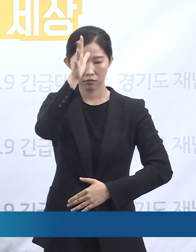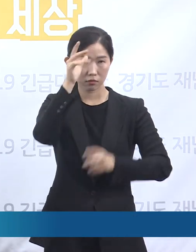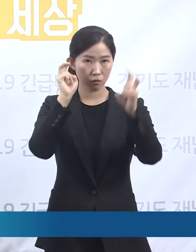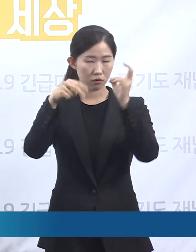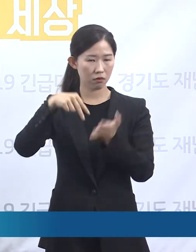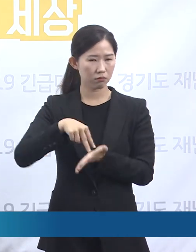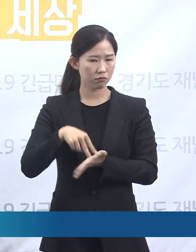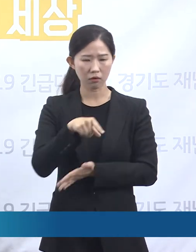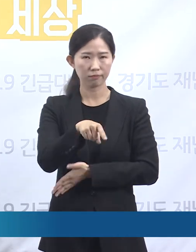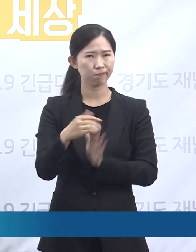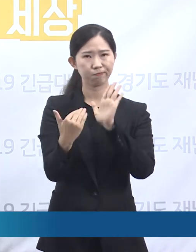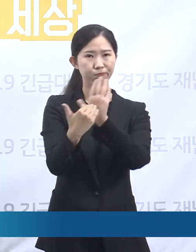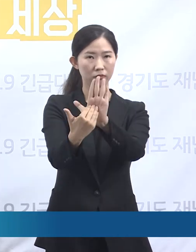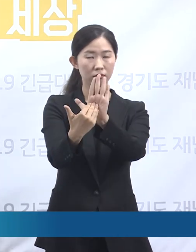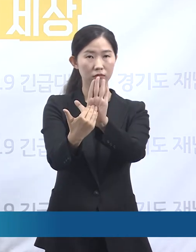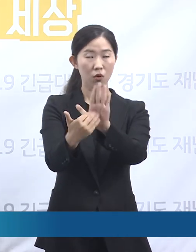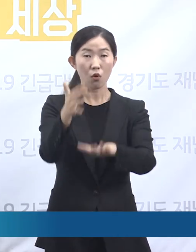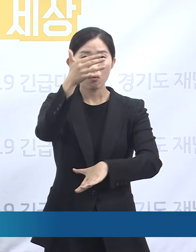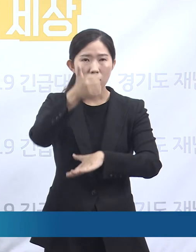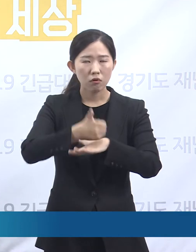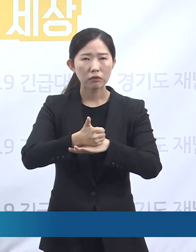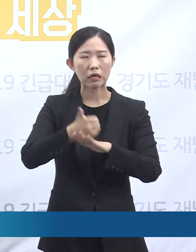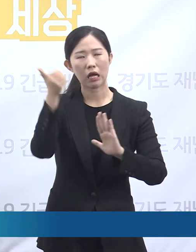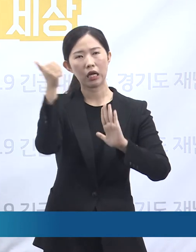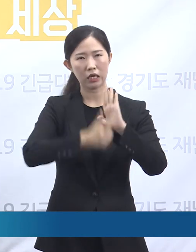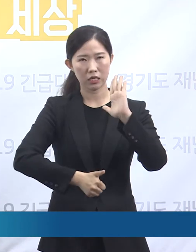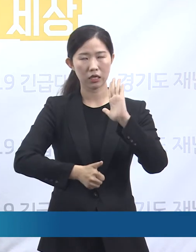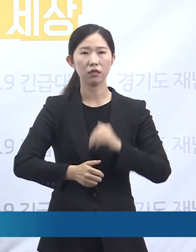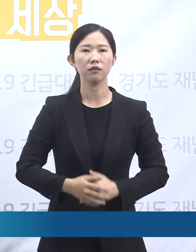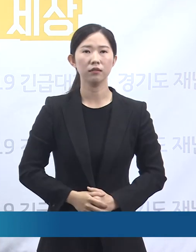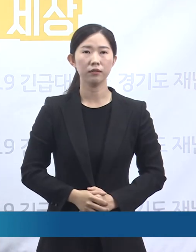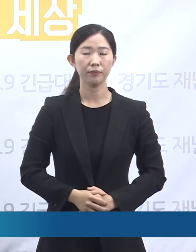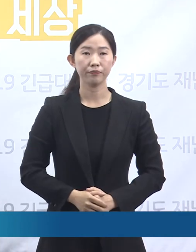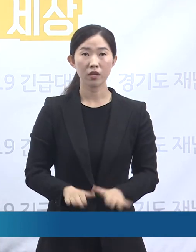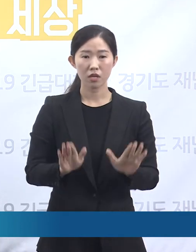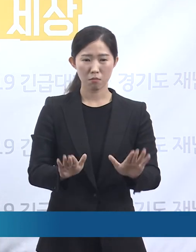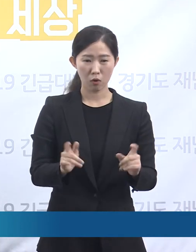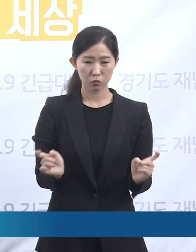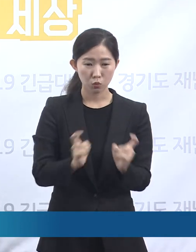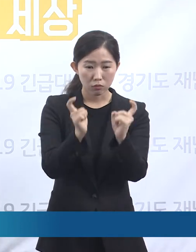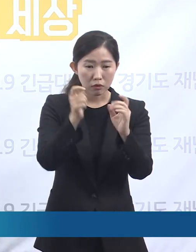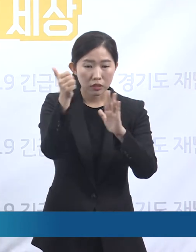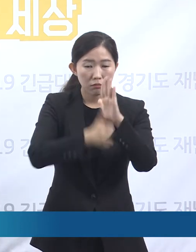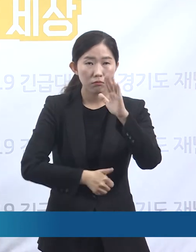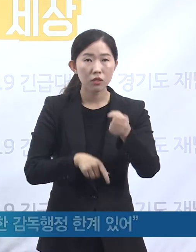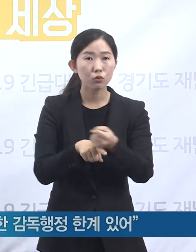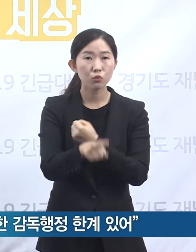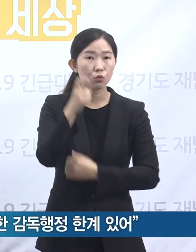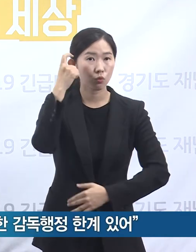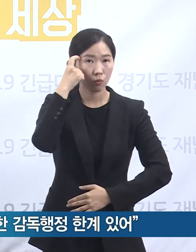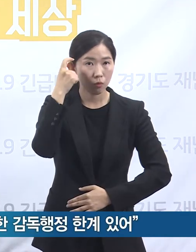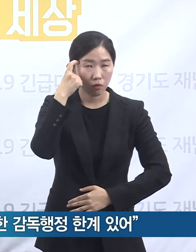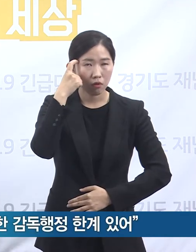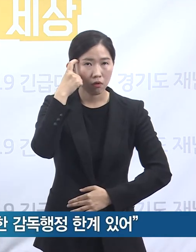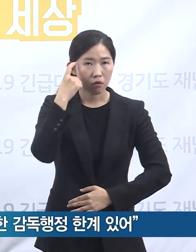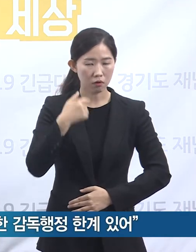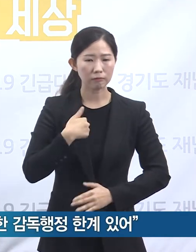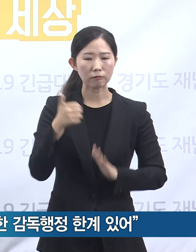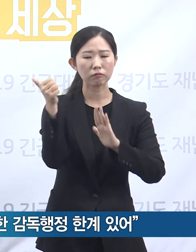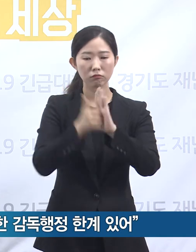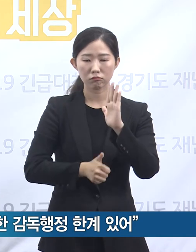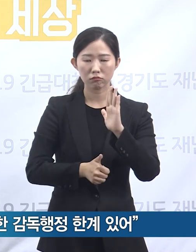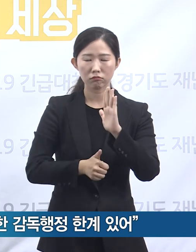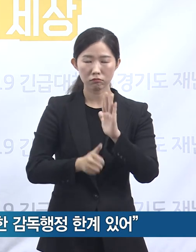의사를 밝혀서 결국 조정이 성립되지 못했습니다. 이번 조정이 실패한 이유는 조정 결렬 시에